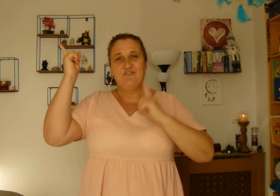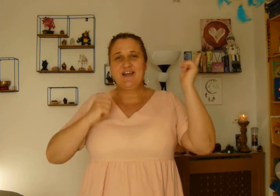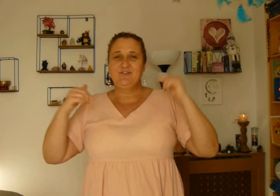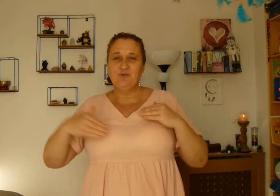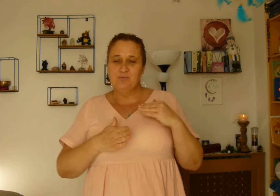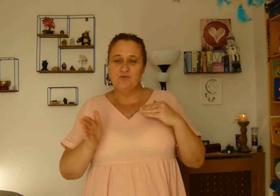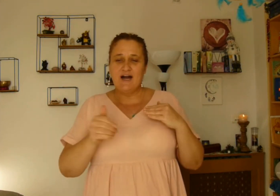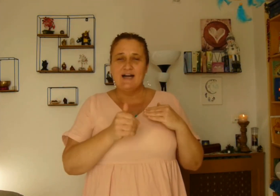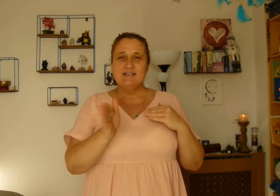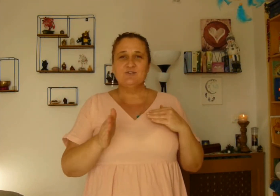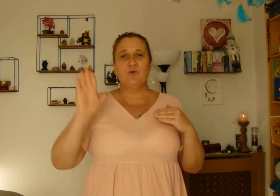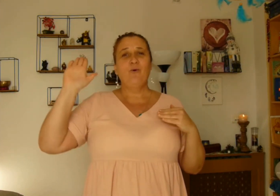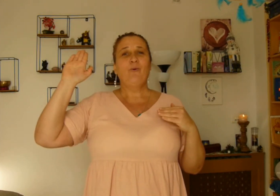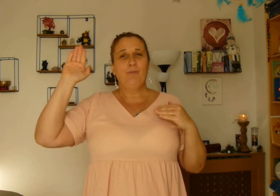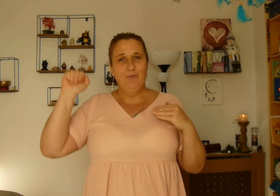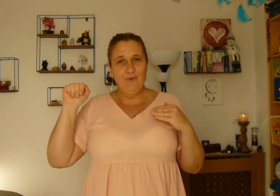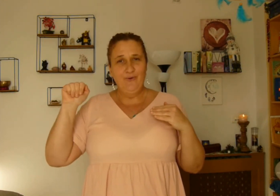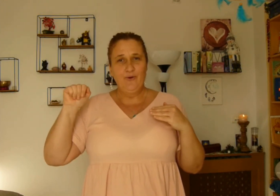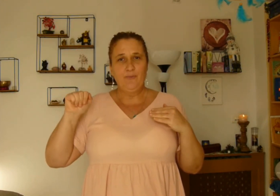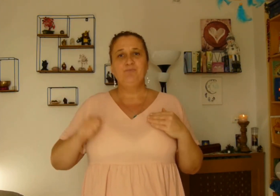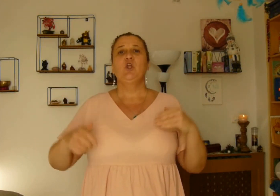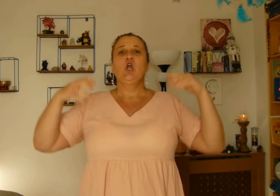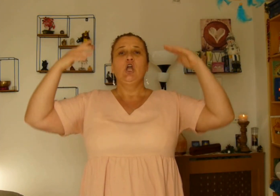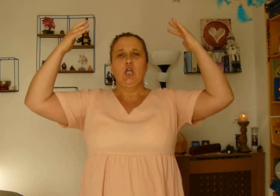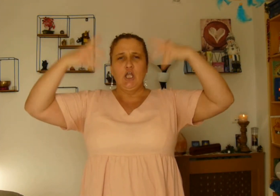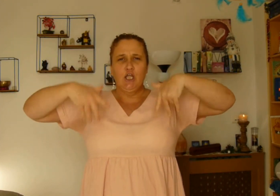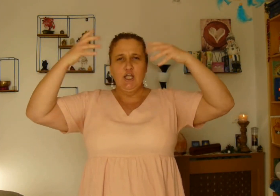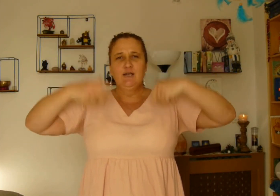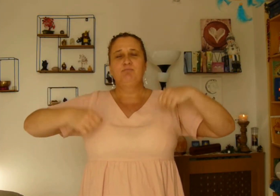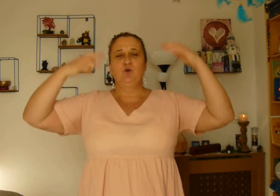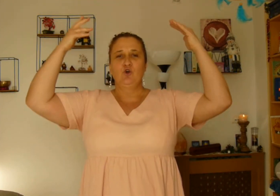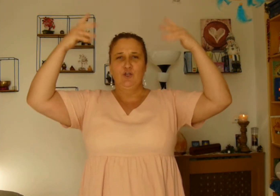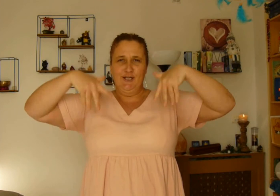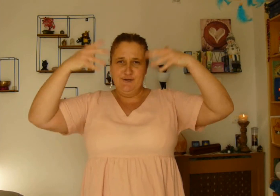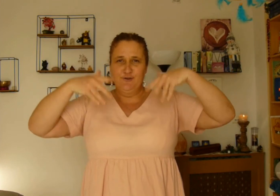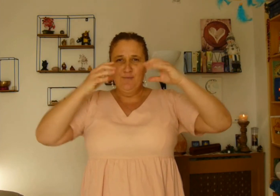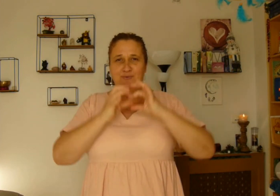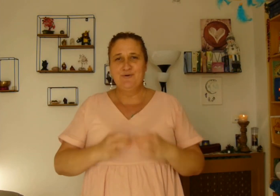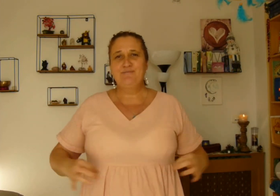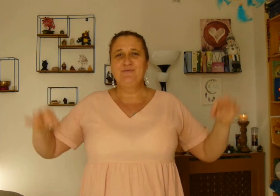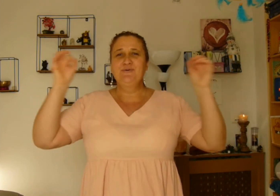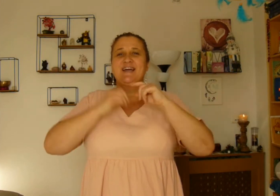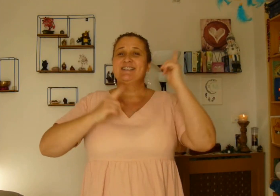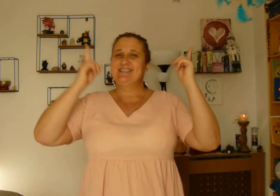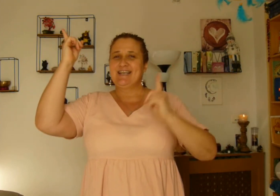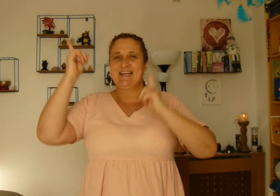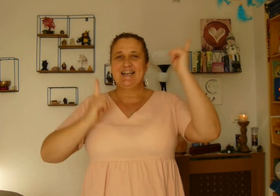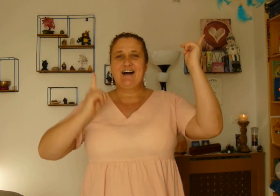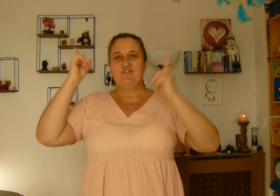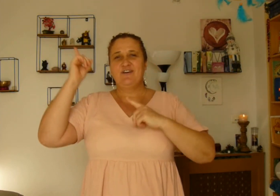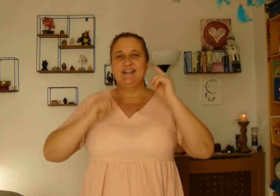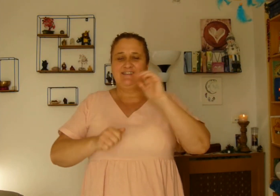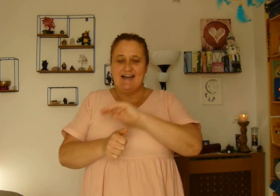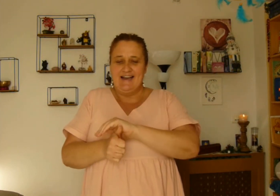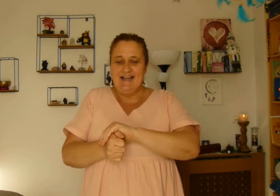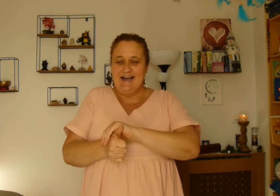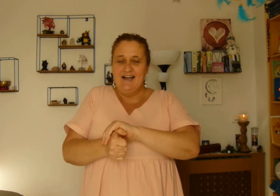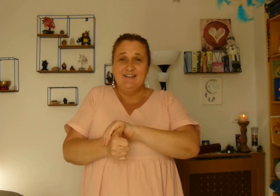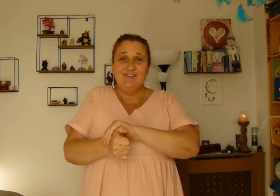fête aux poissons bleus. Il pleut, il ne pleut plus, c'est la fête à la